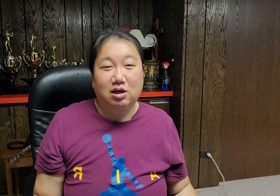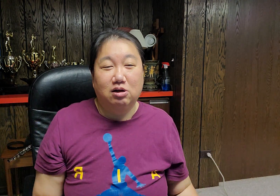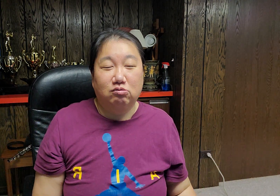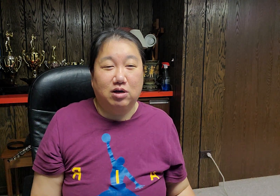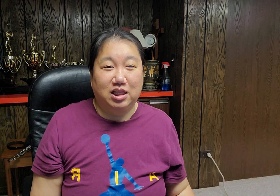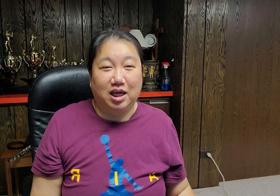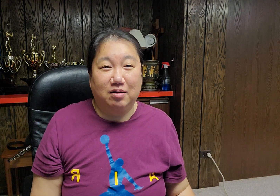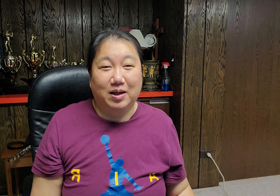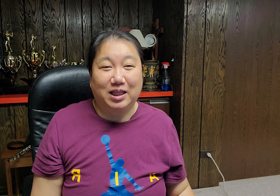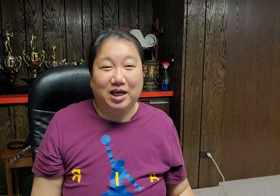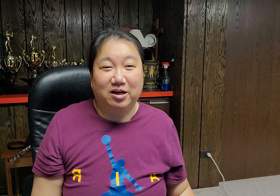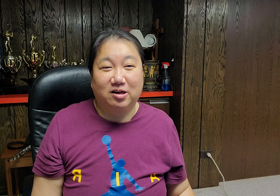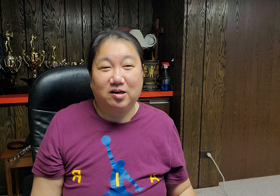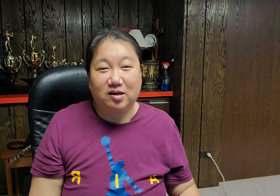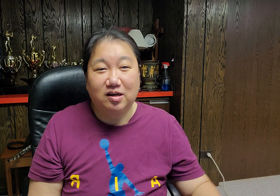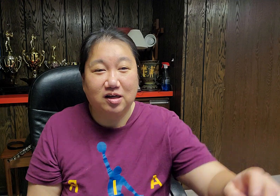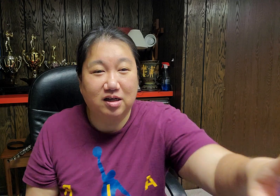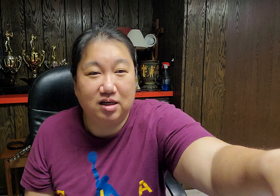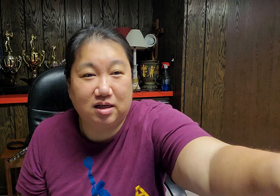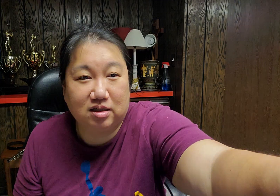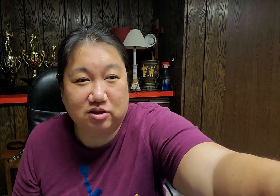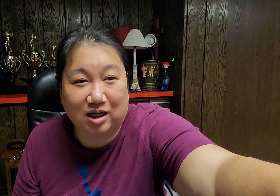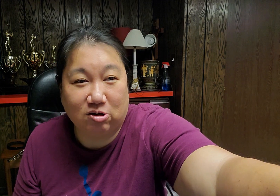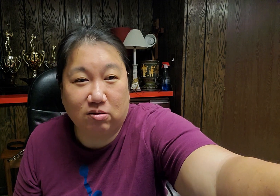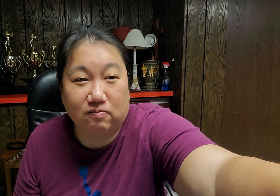우리에 대해 만나요 샬롬 샬롬 샬롬 샬롬